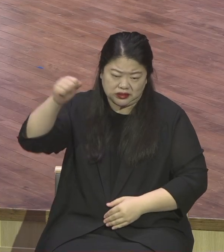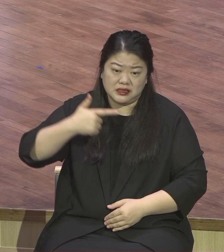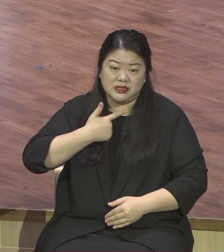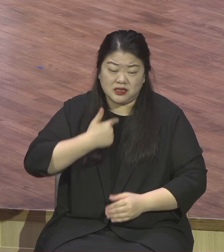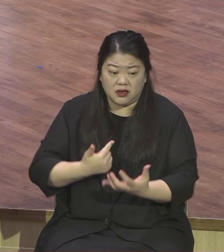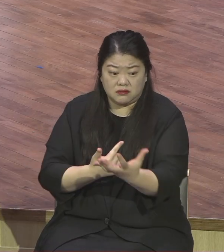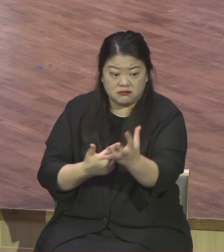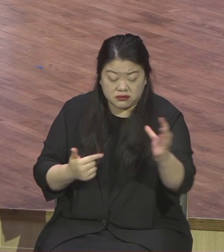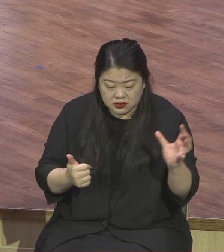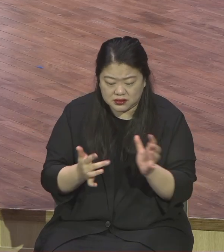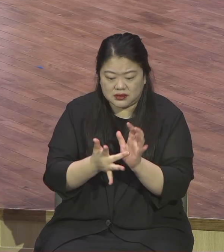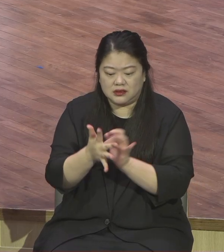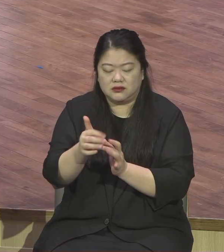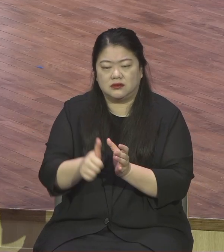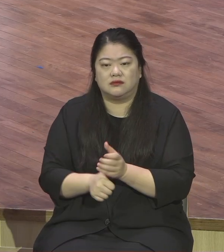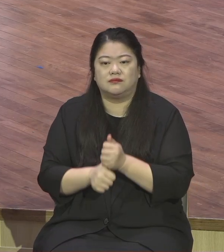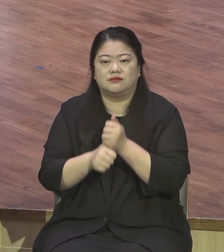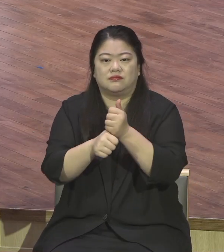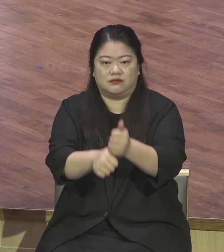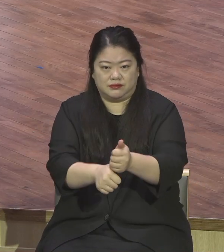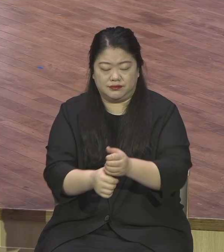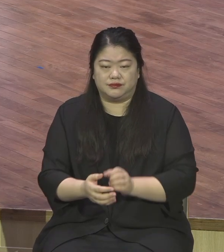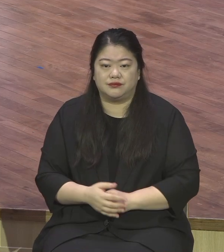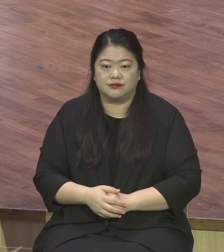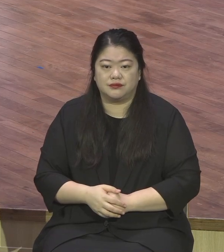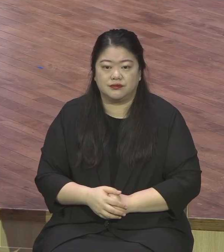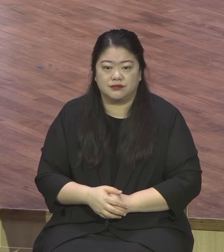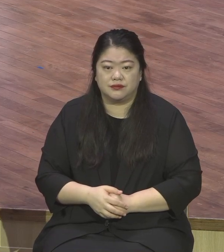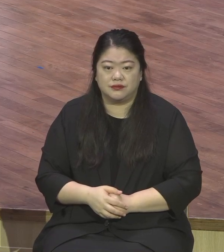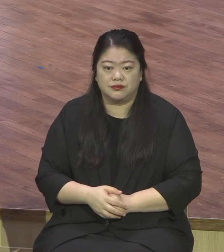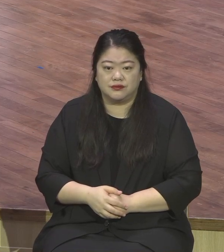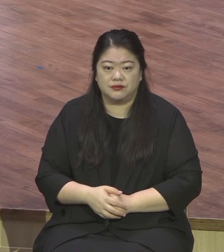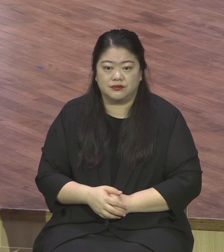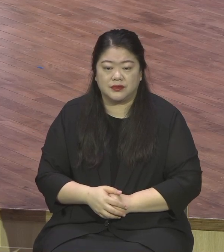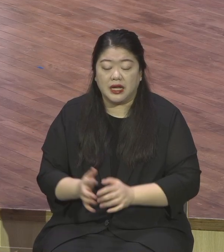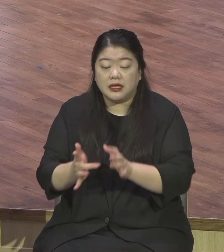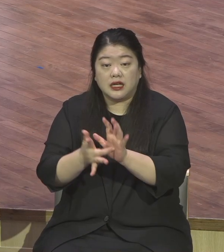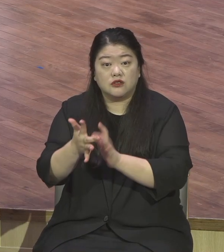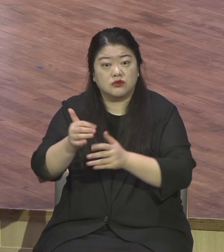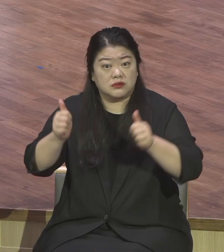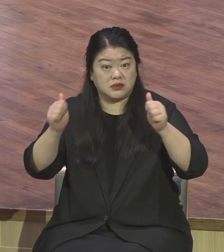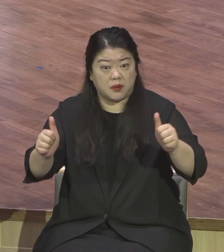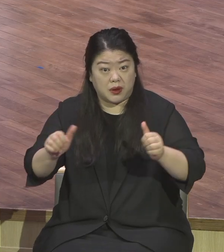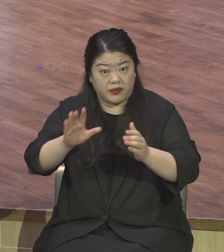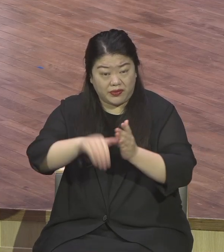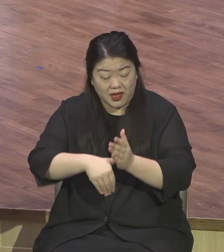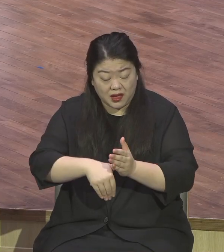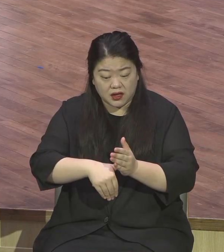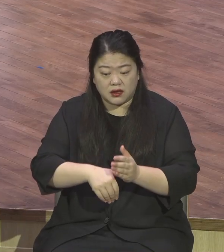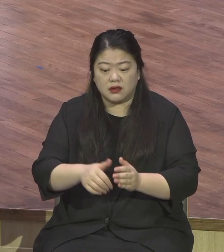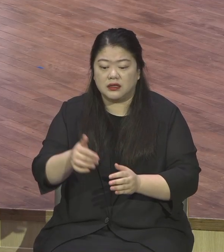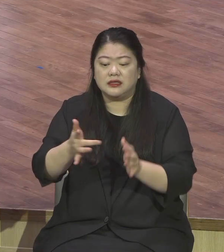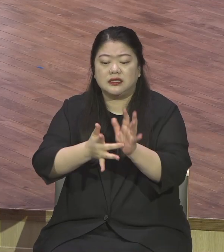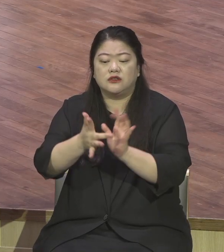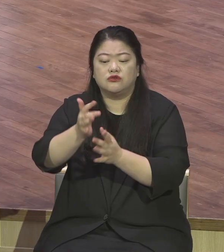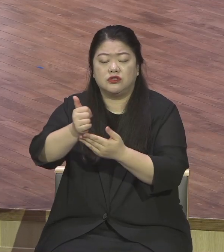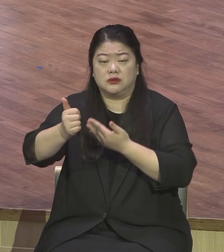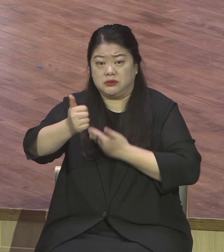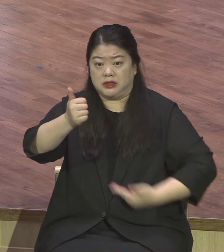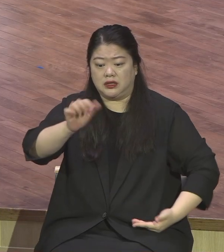선두에는 가룬유다가 서 있었습니다. 가룬유다가 은삼식을 받고 예수님을